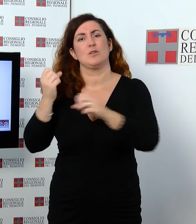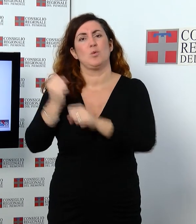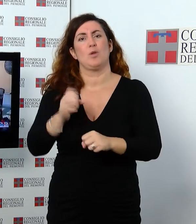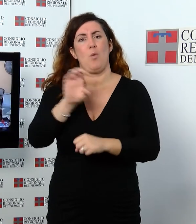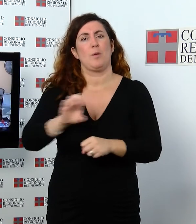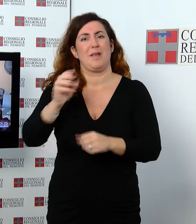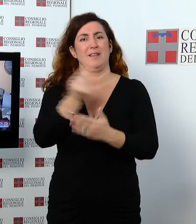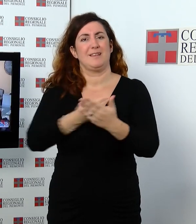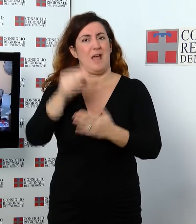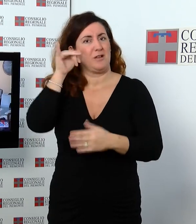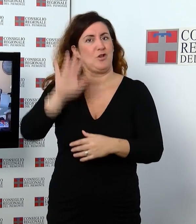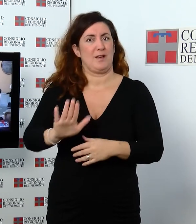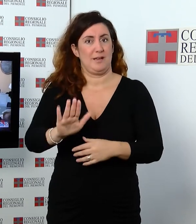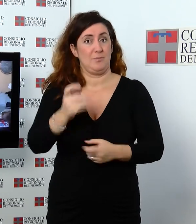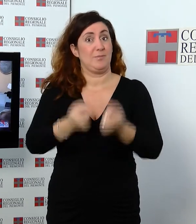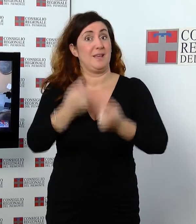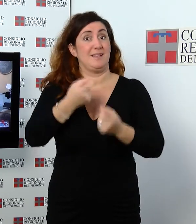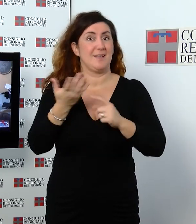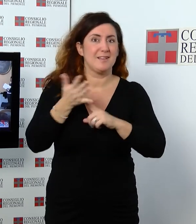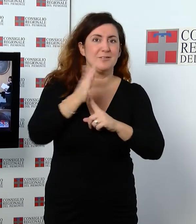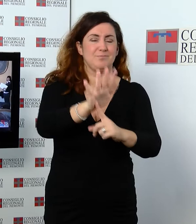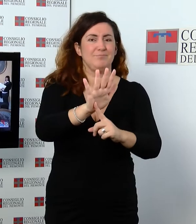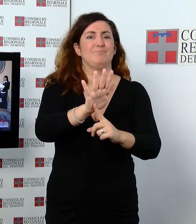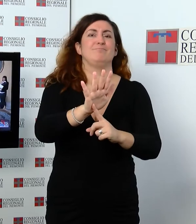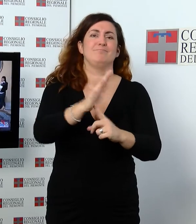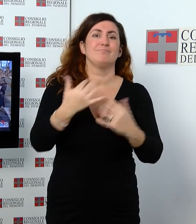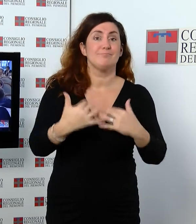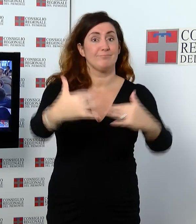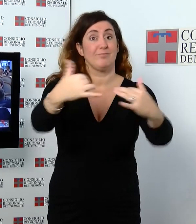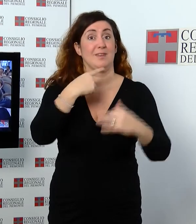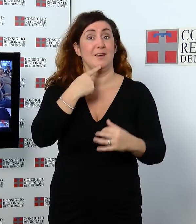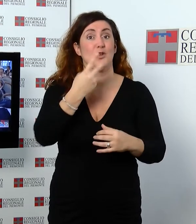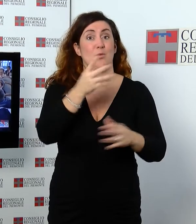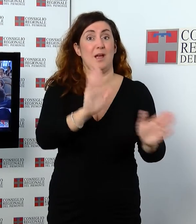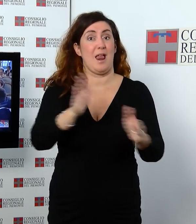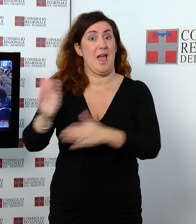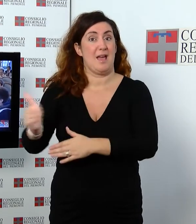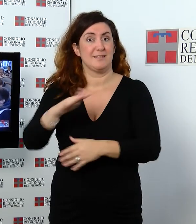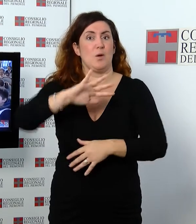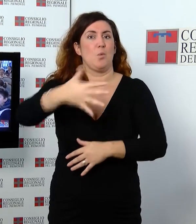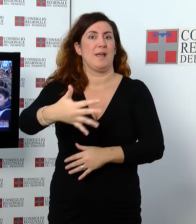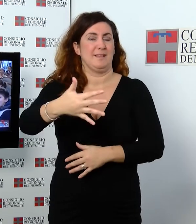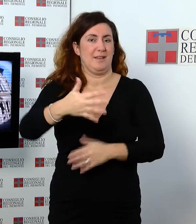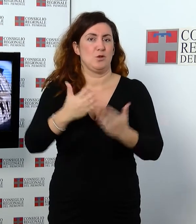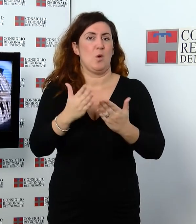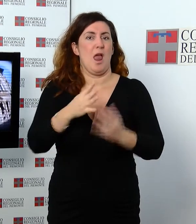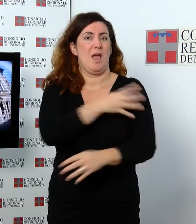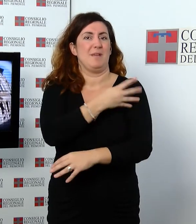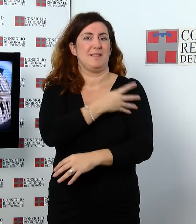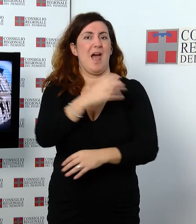di Torino. L'iniziativa è stata presentata agli alunni di due classi quinte della scuola elementare del Terzo Circolo di Chivasso.